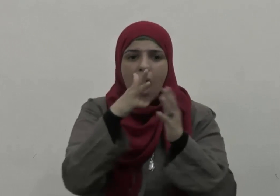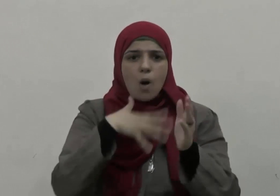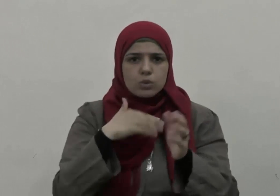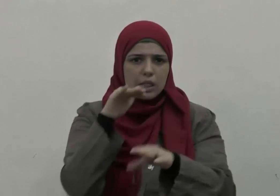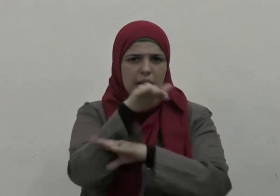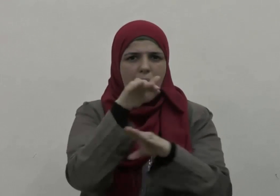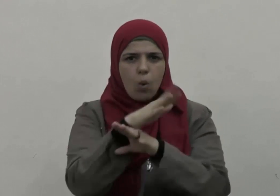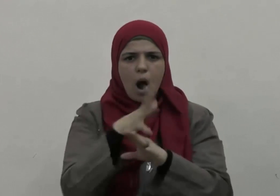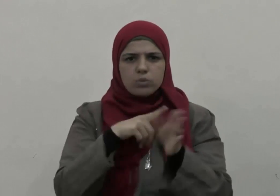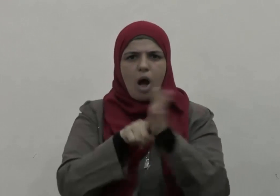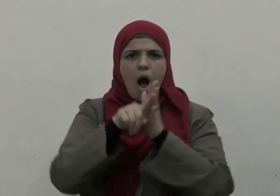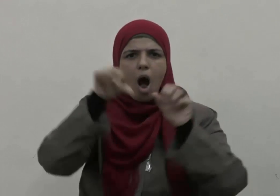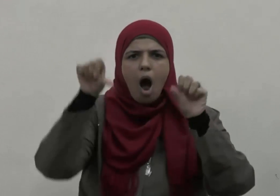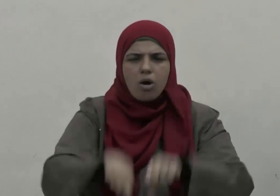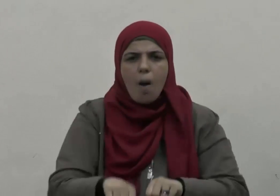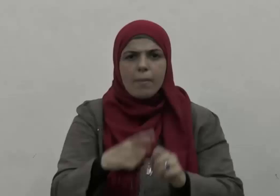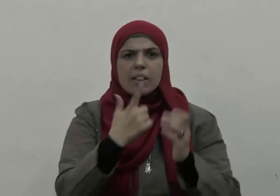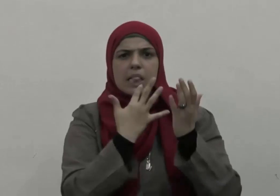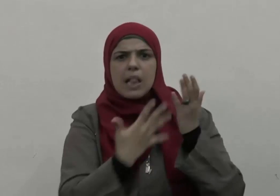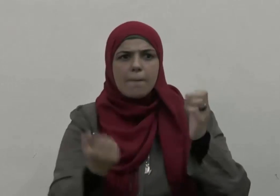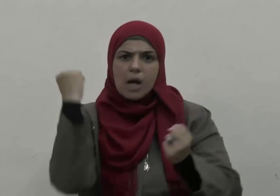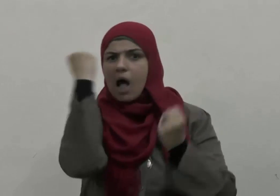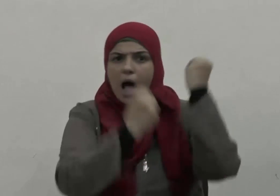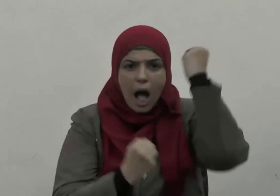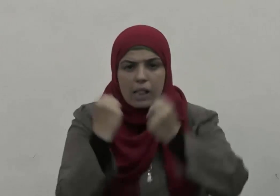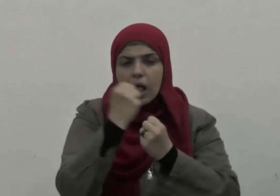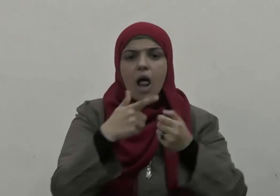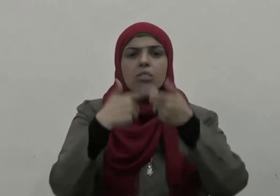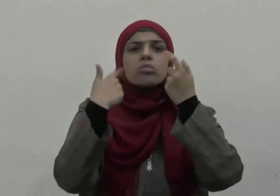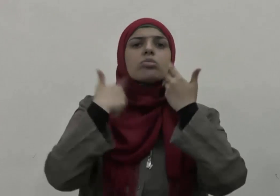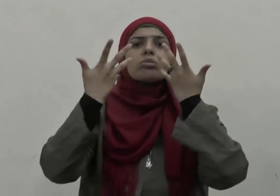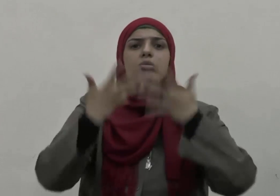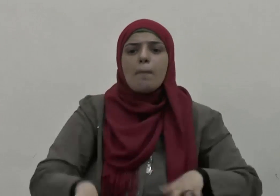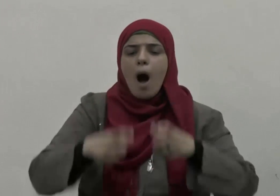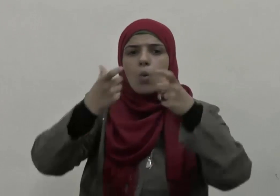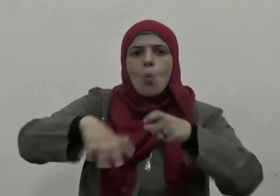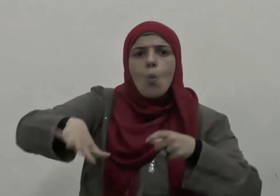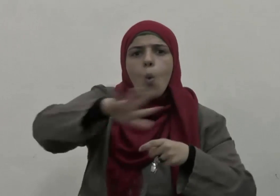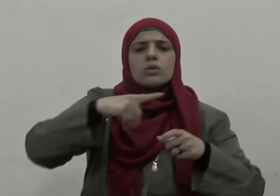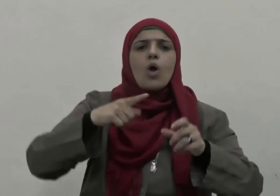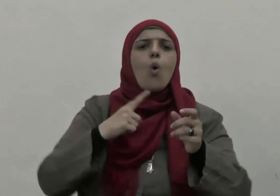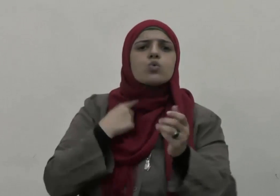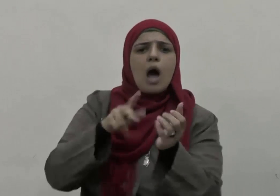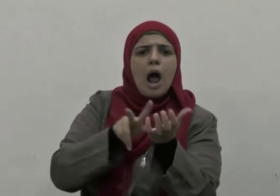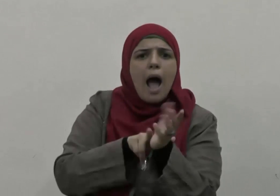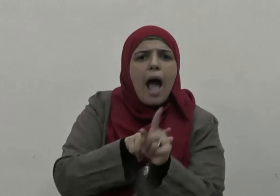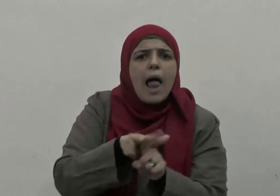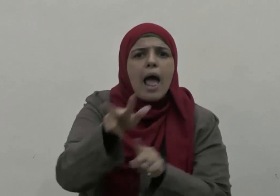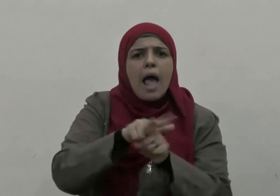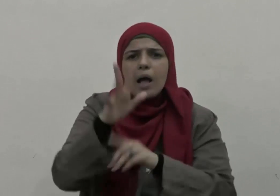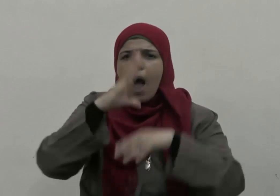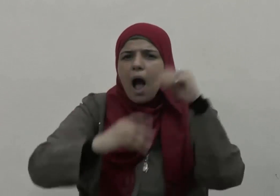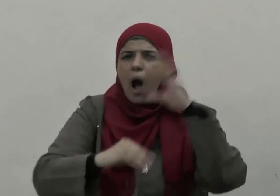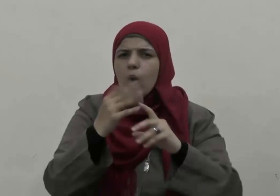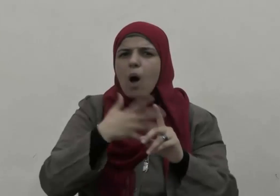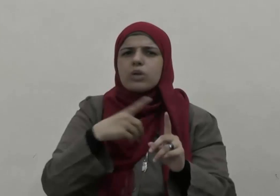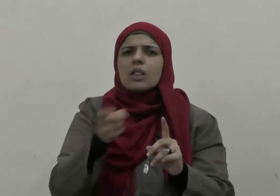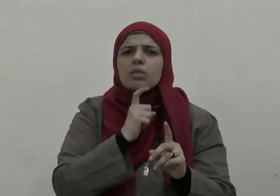والتخريب وسفك الدماء وتدمير الأوطان ومحاولات إضعافها